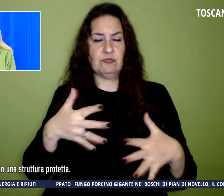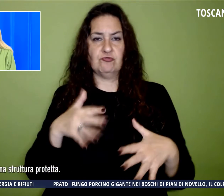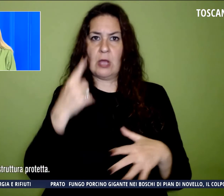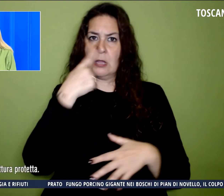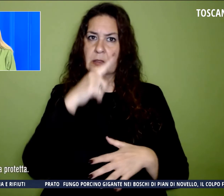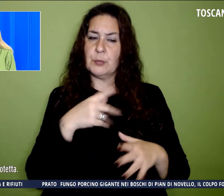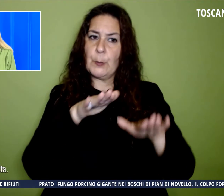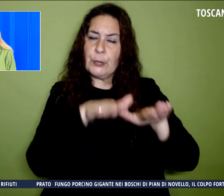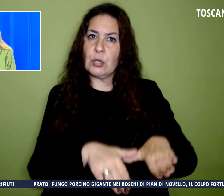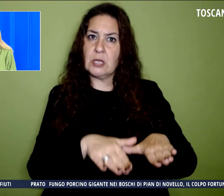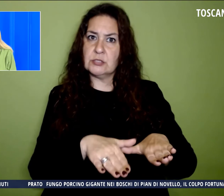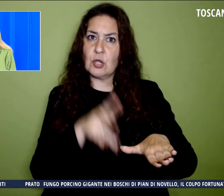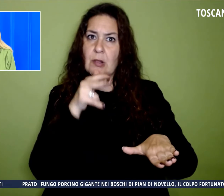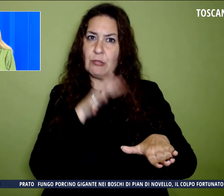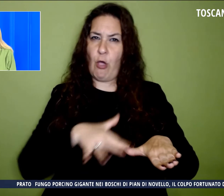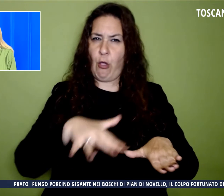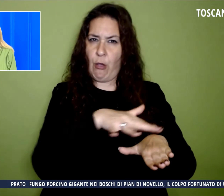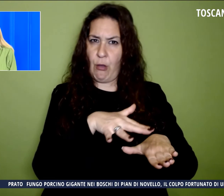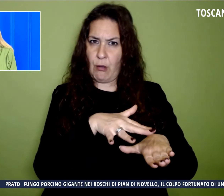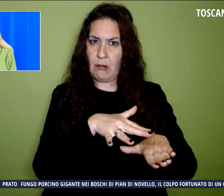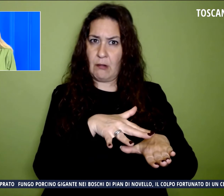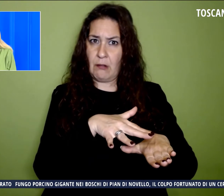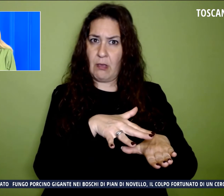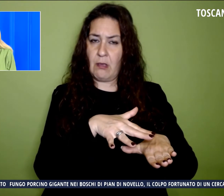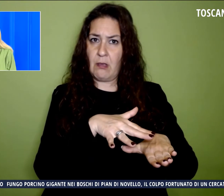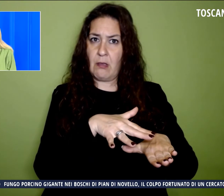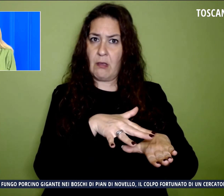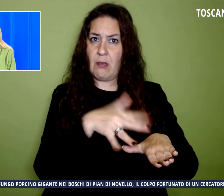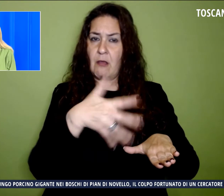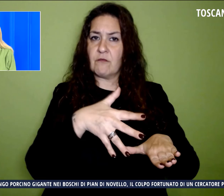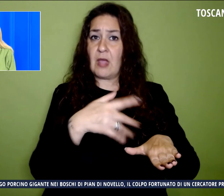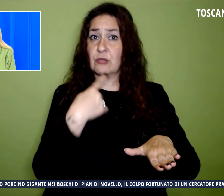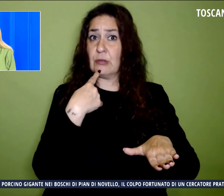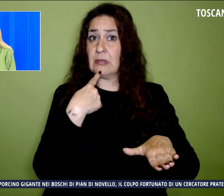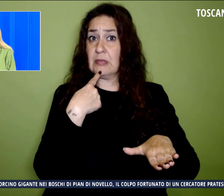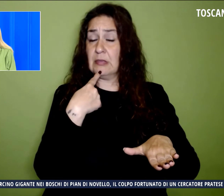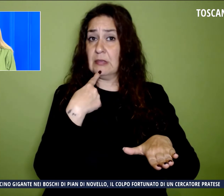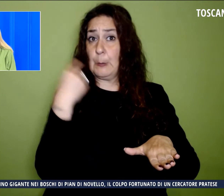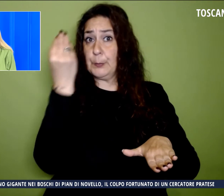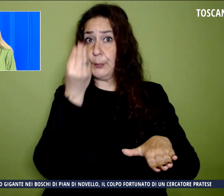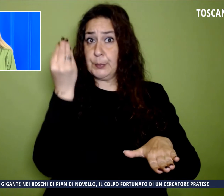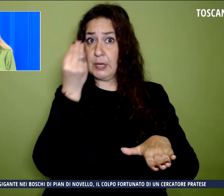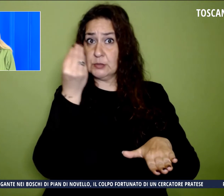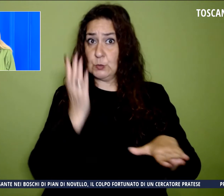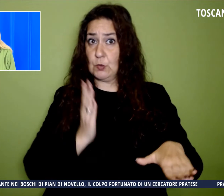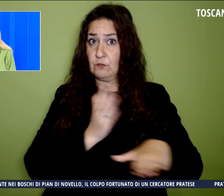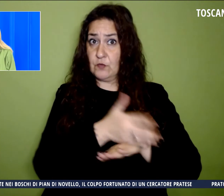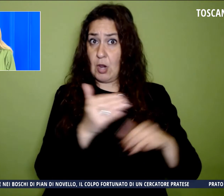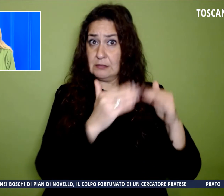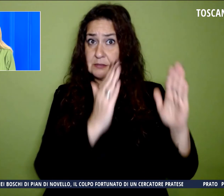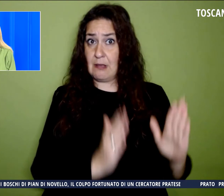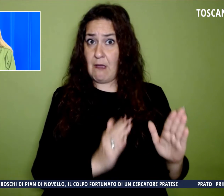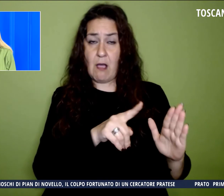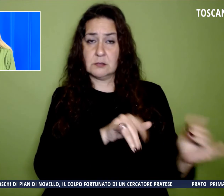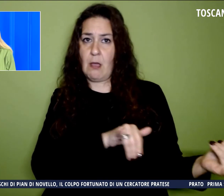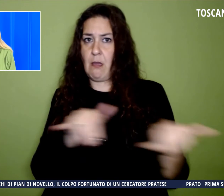con l'allontanamento del presunto autore delle violenze dalla casa familiare e di vieto di